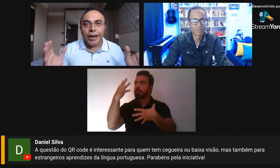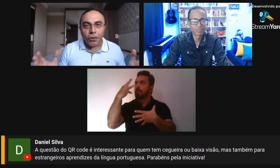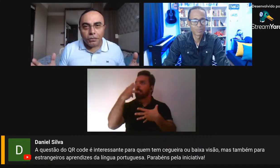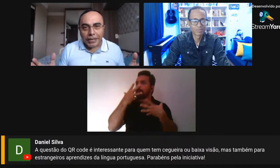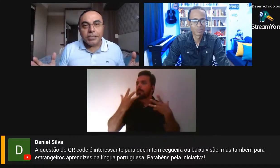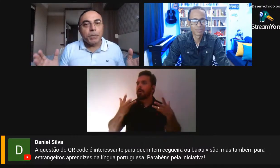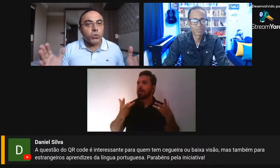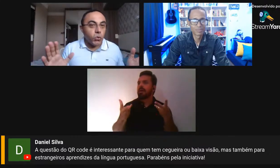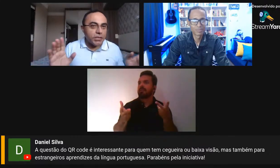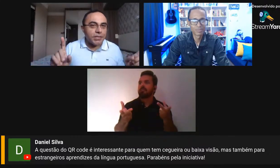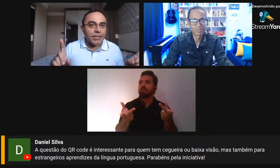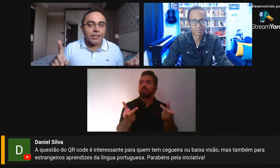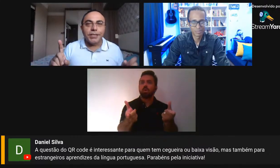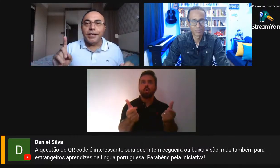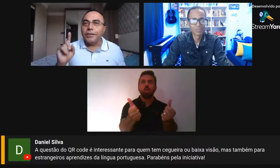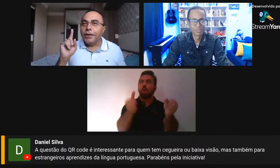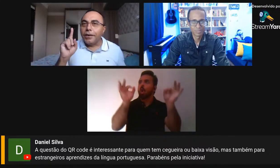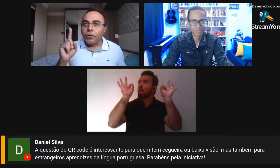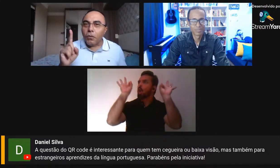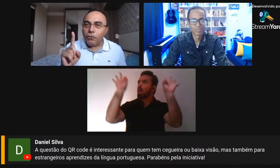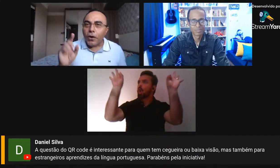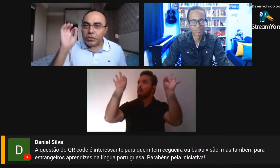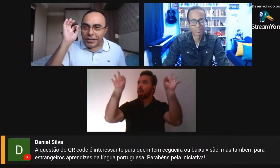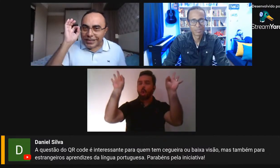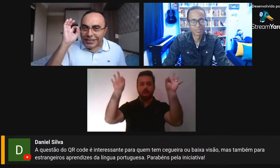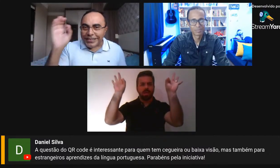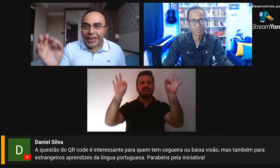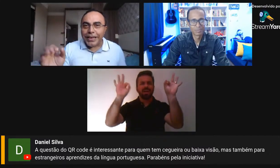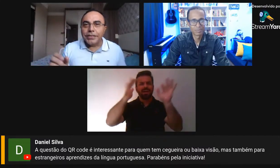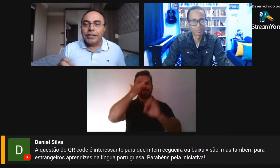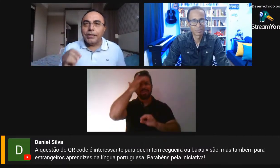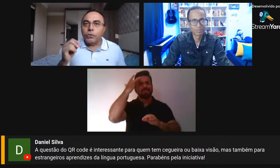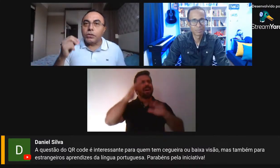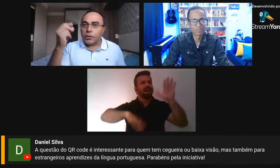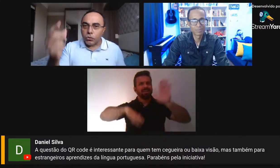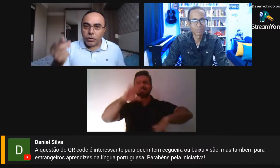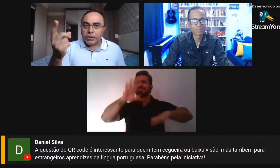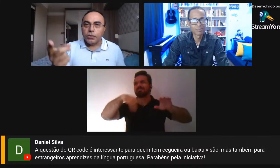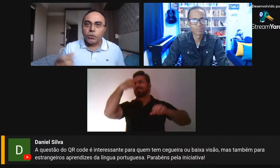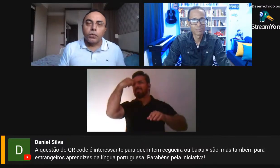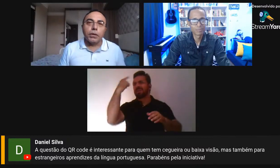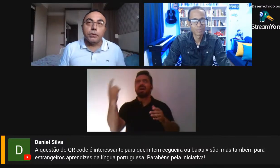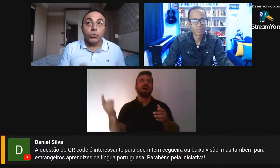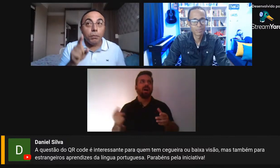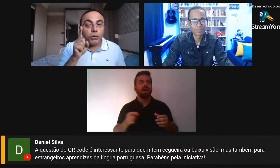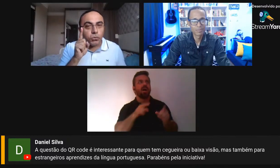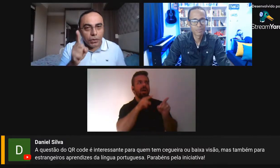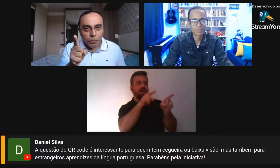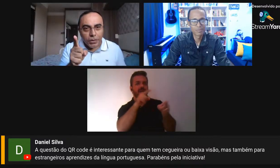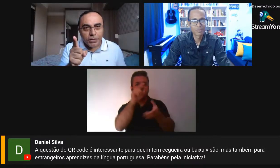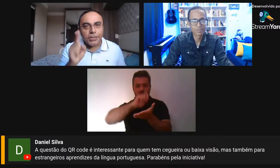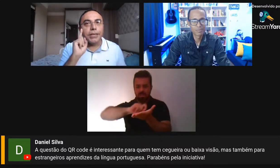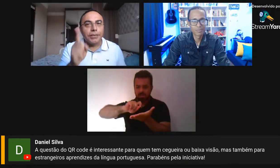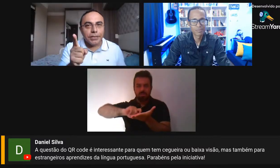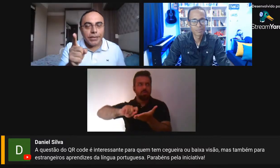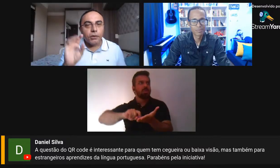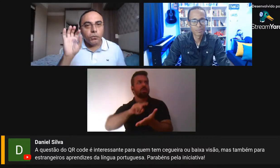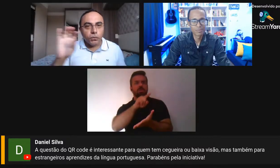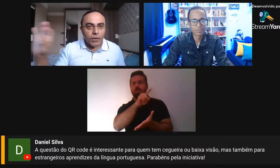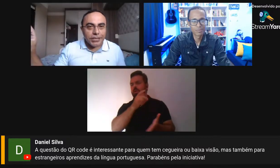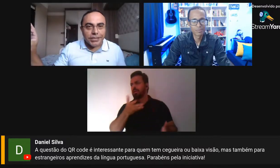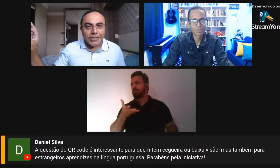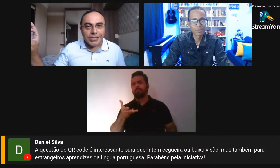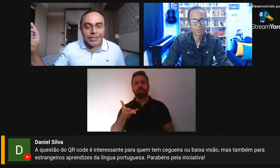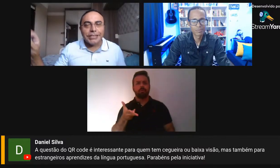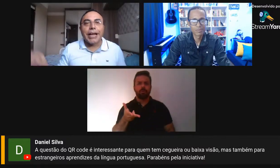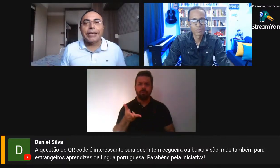genial, né, as pessoas, às vezes, têm uma falsa ideia de que o escritor, escritora, sobretudo em poesia, e aí